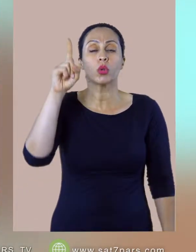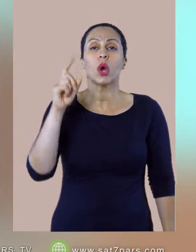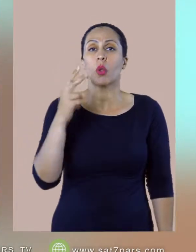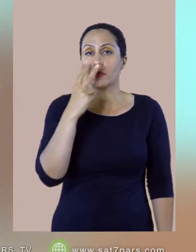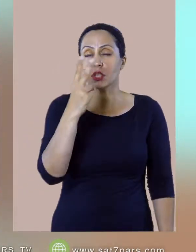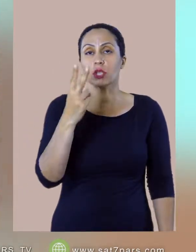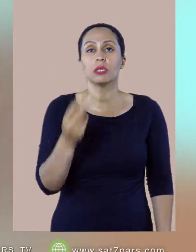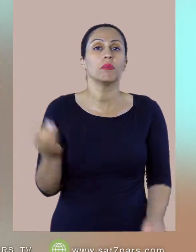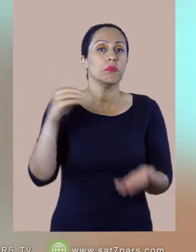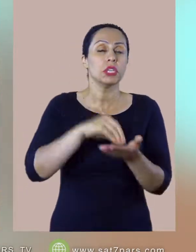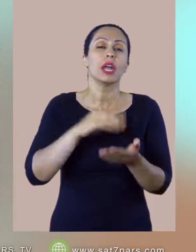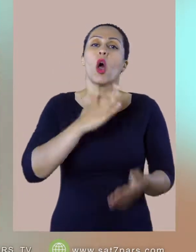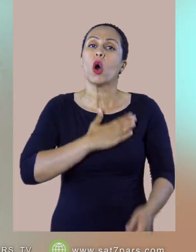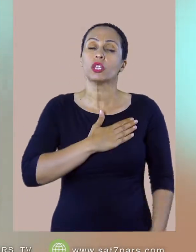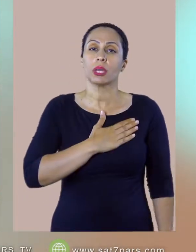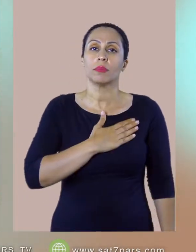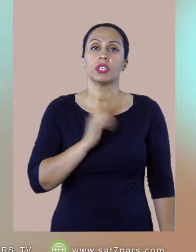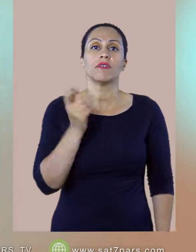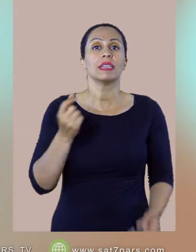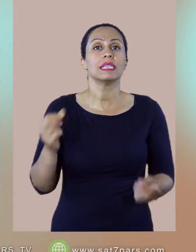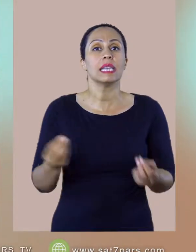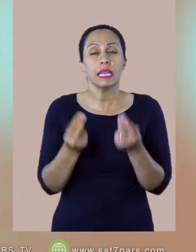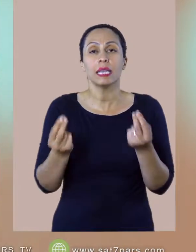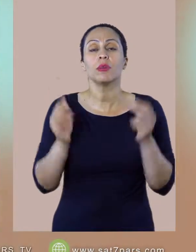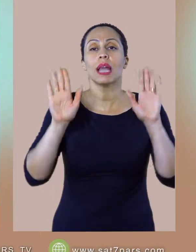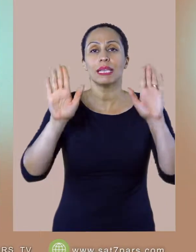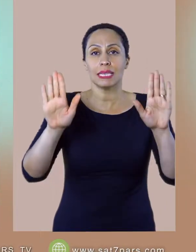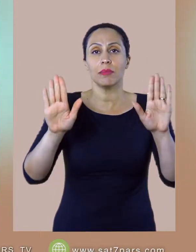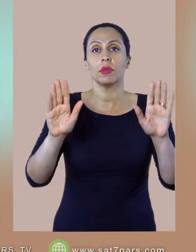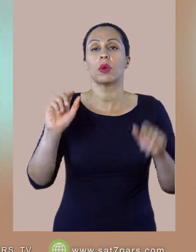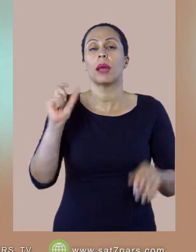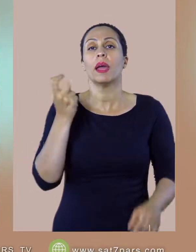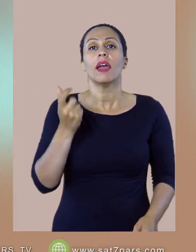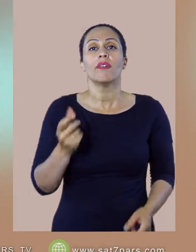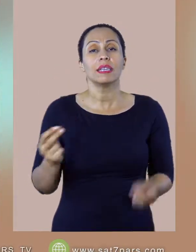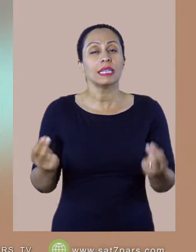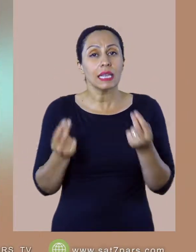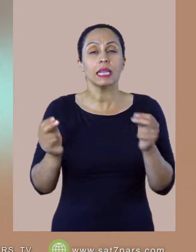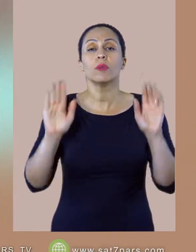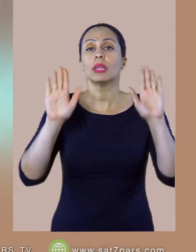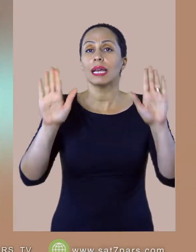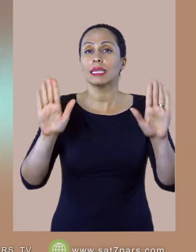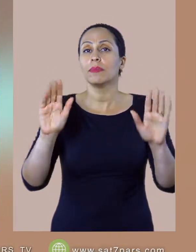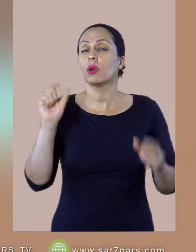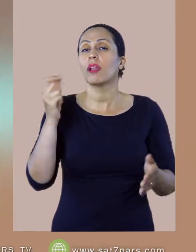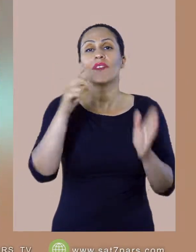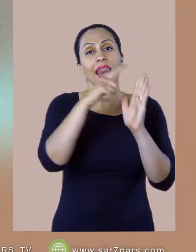بیشتر آشغش میشم بیشتر زندگیم رو تسلیممون میکنم هرچقدر بیشتر تسلیم میشم اتفاقا نتایج